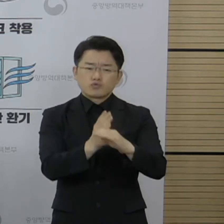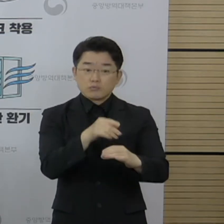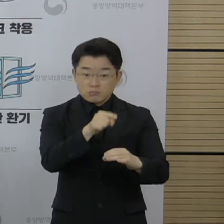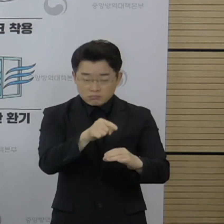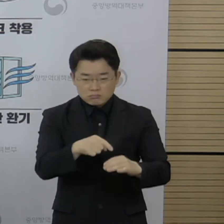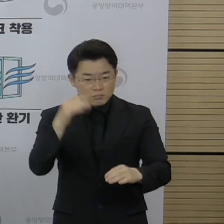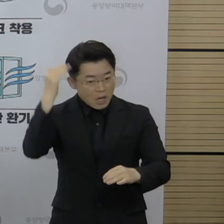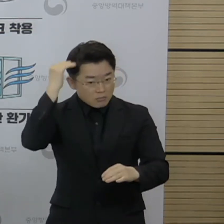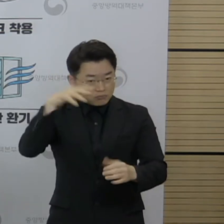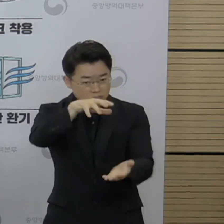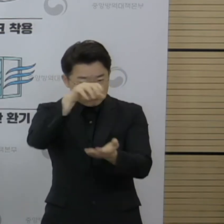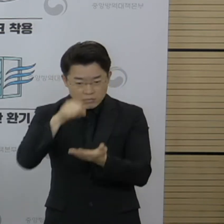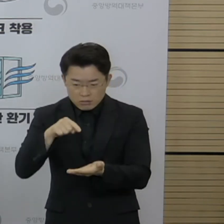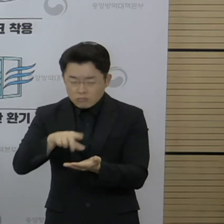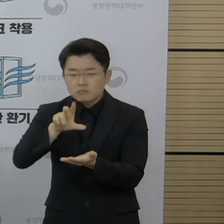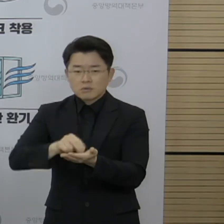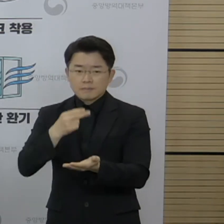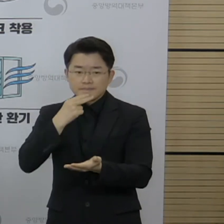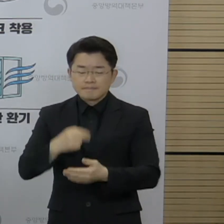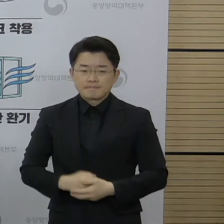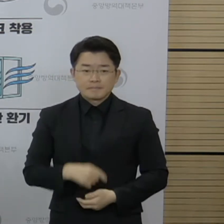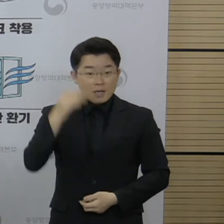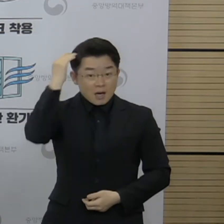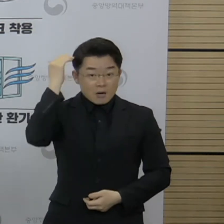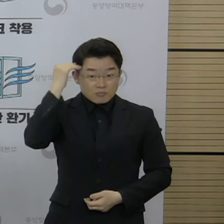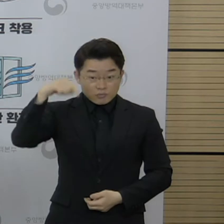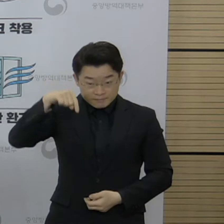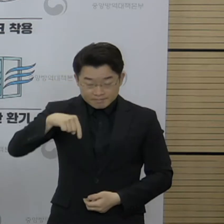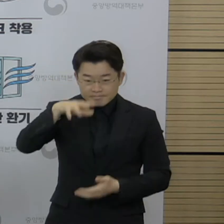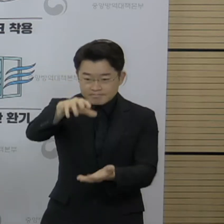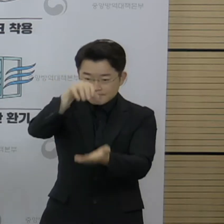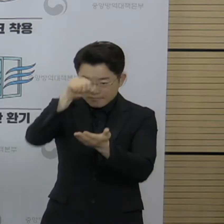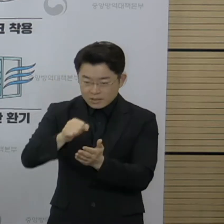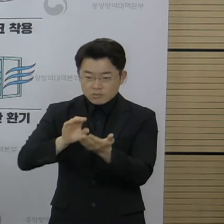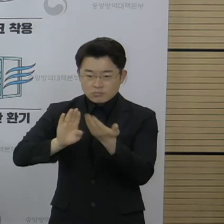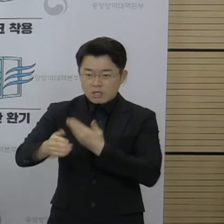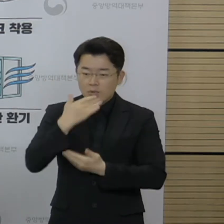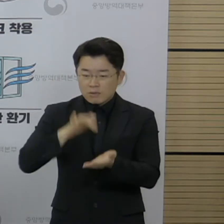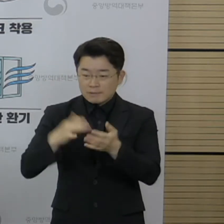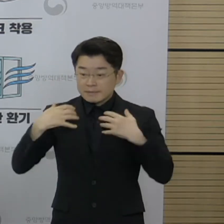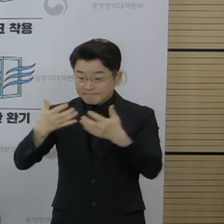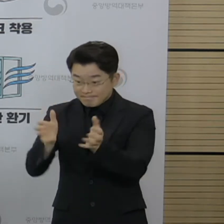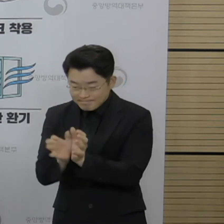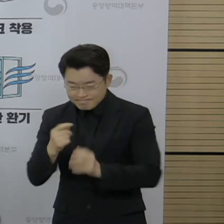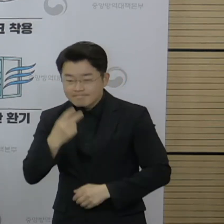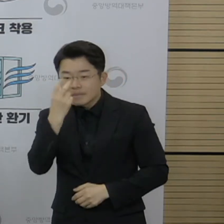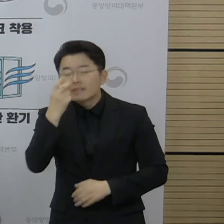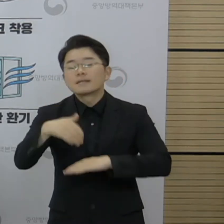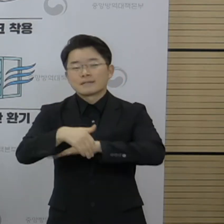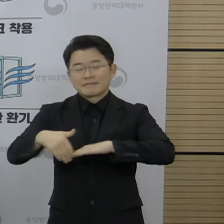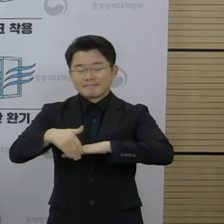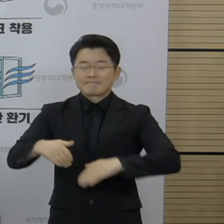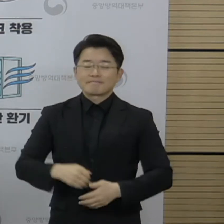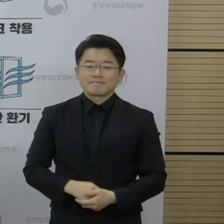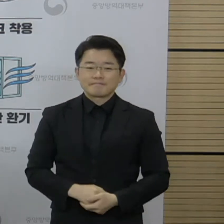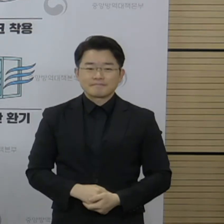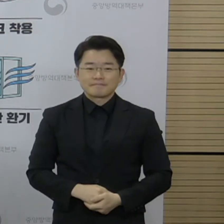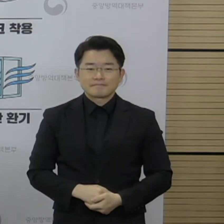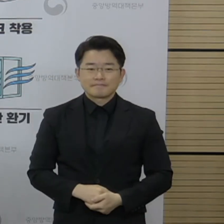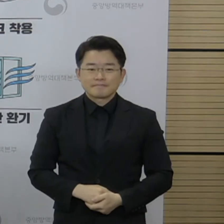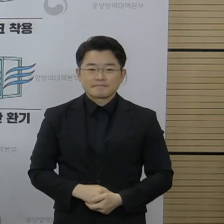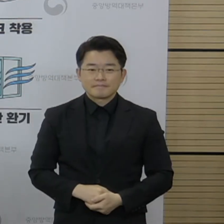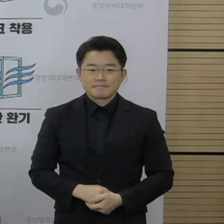문제가 없고요. 아울러 국내 도착 후에 식약체 품질 검사를 실시할 예정으로 국민들에게 안전하게